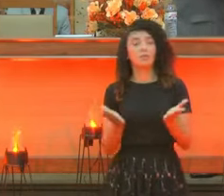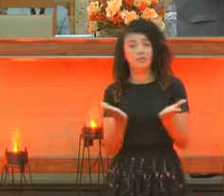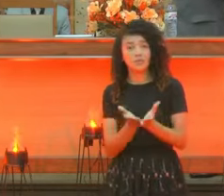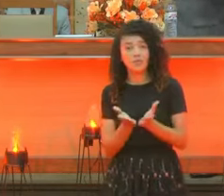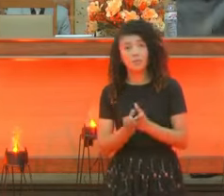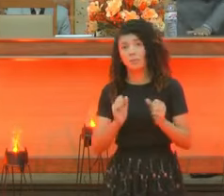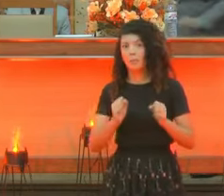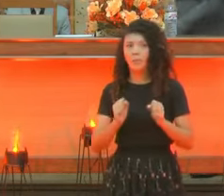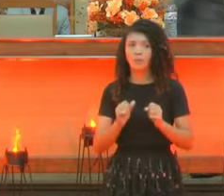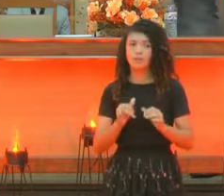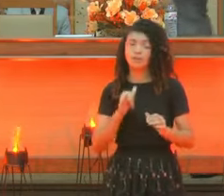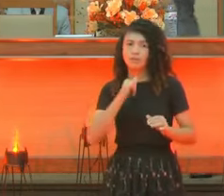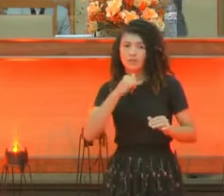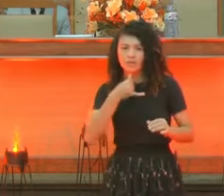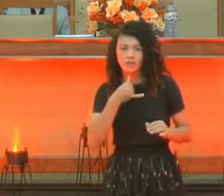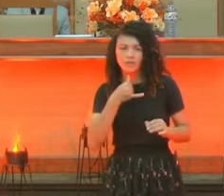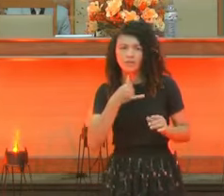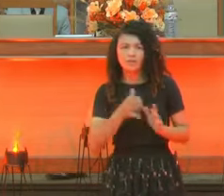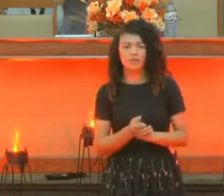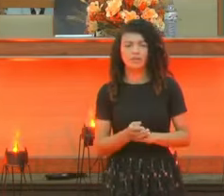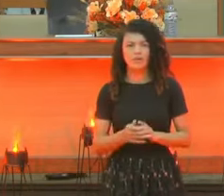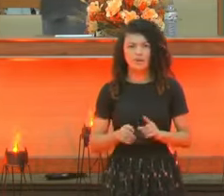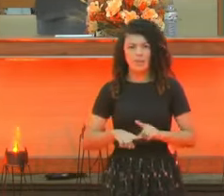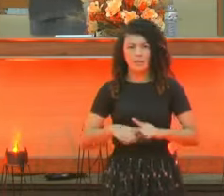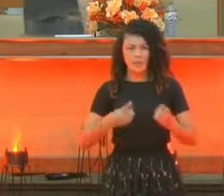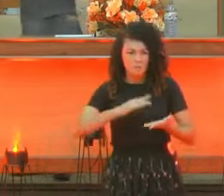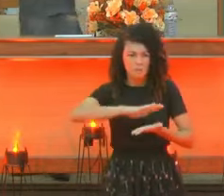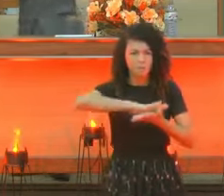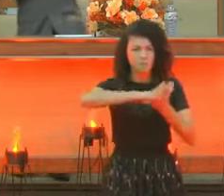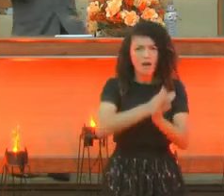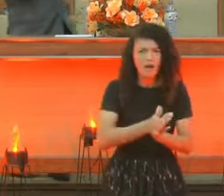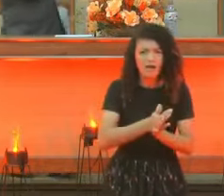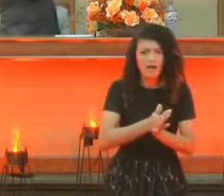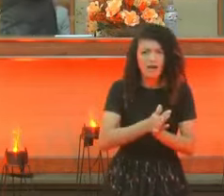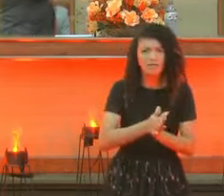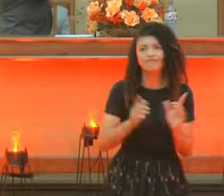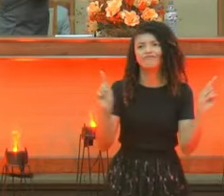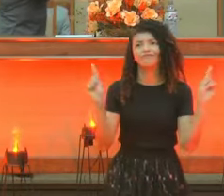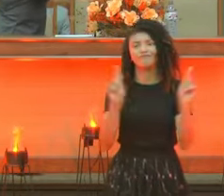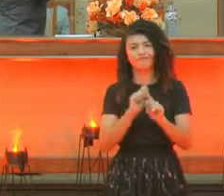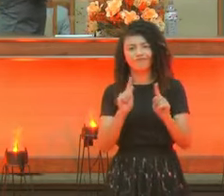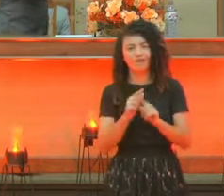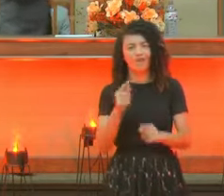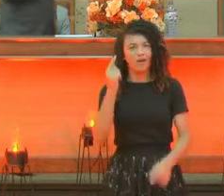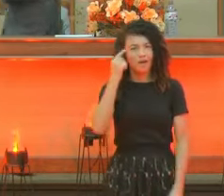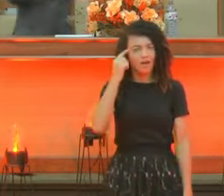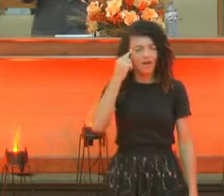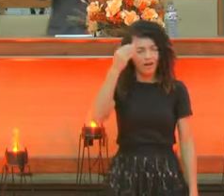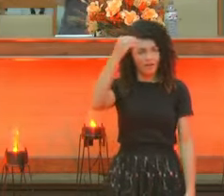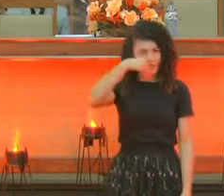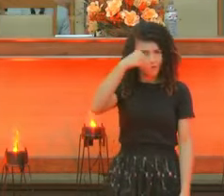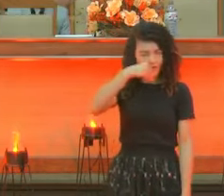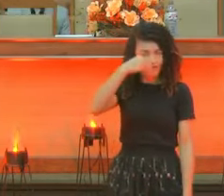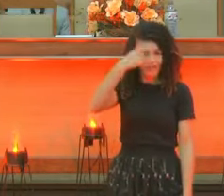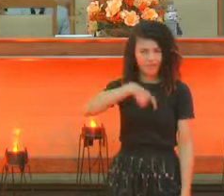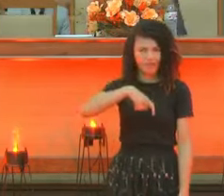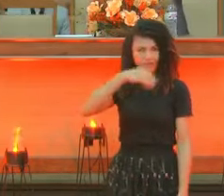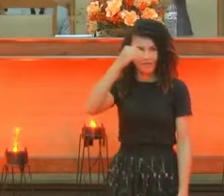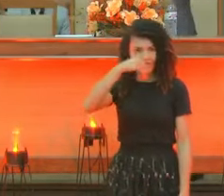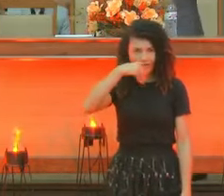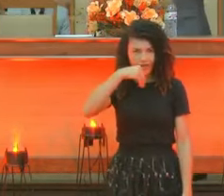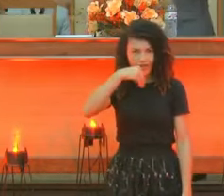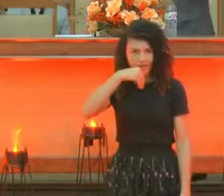Agora ele tem uma coisa. Ele nunca é destruído. Porque quando ele pensa que está fraquinho. Eita, glória a Deus. Quem pode adorar?